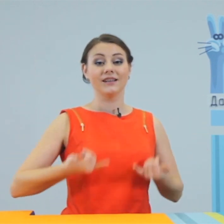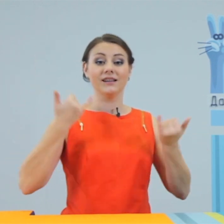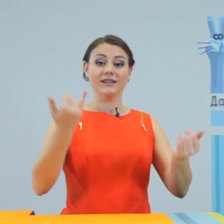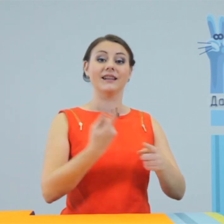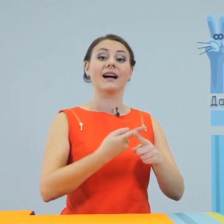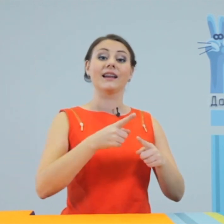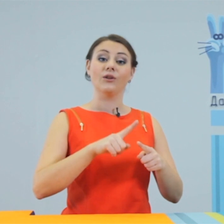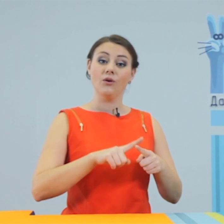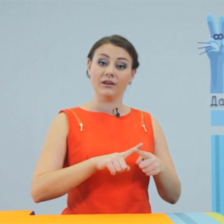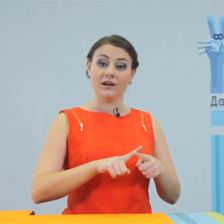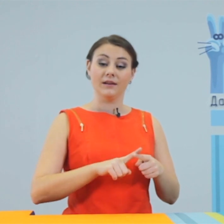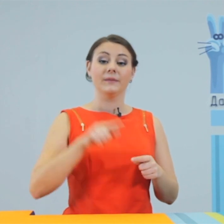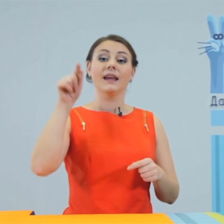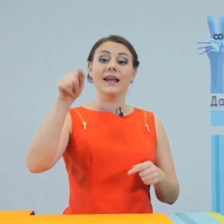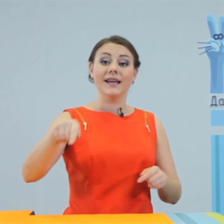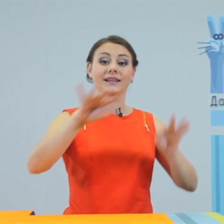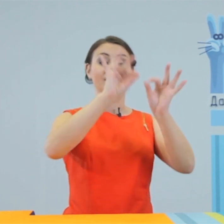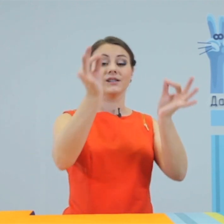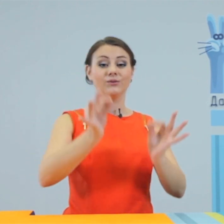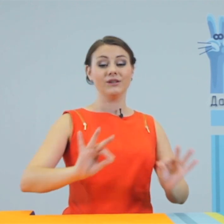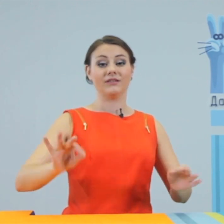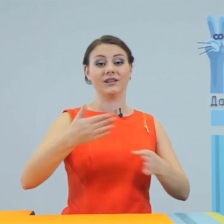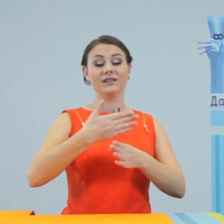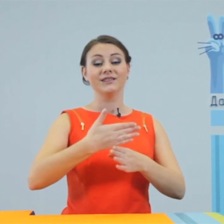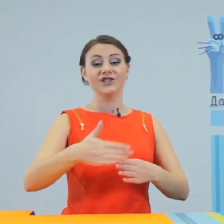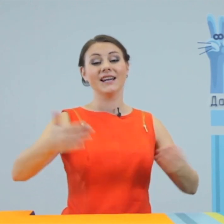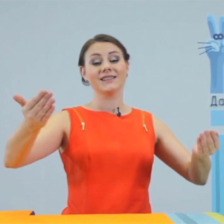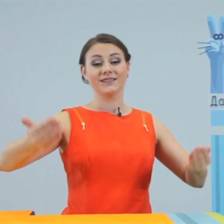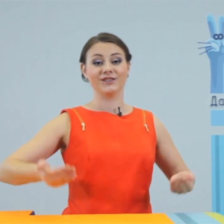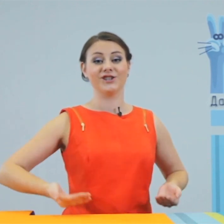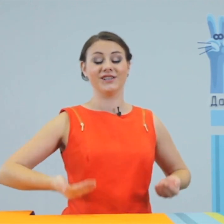для которого это искусство – часть жизни.